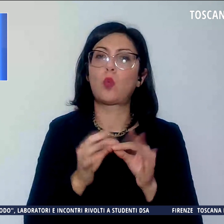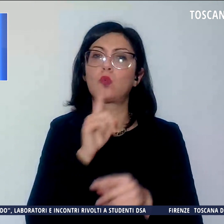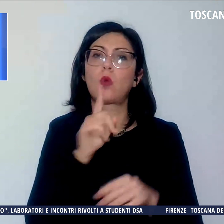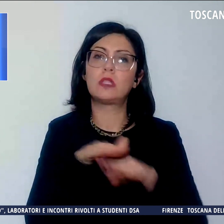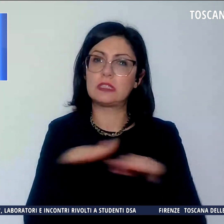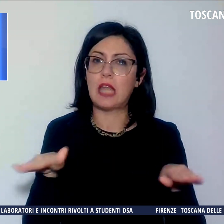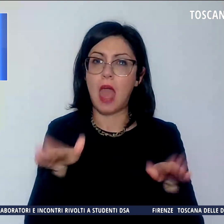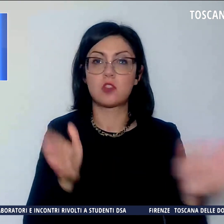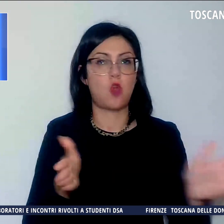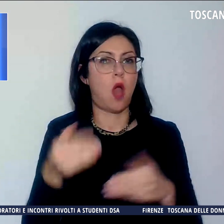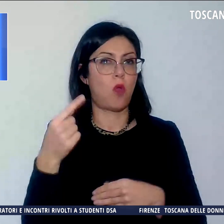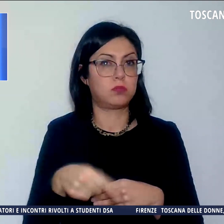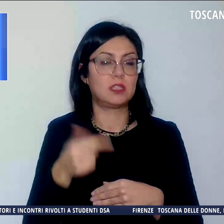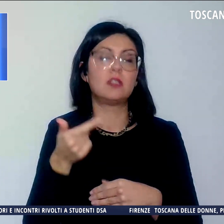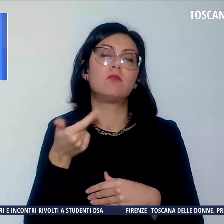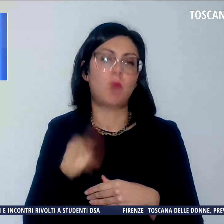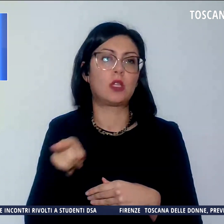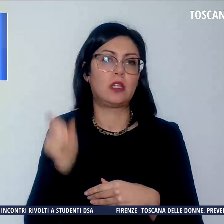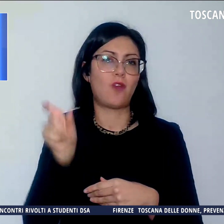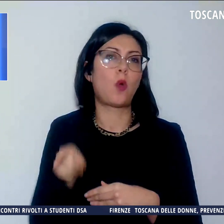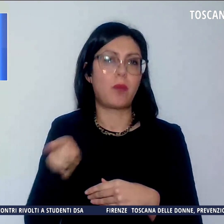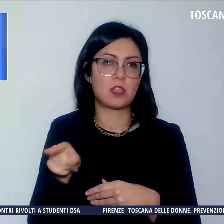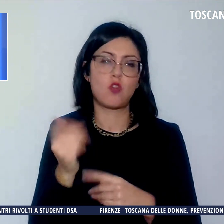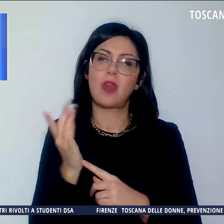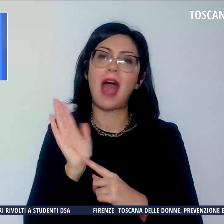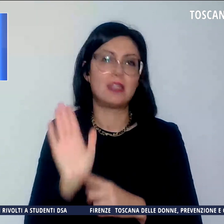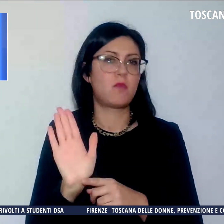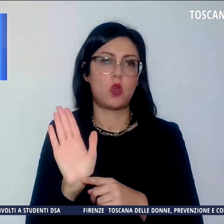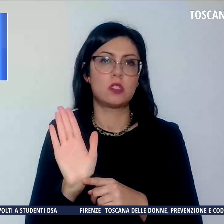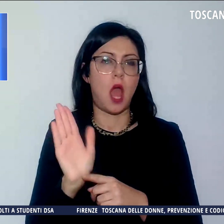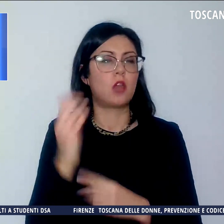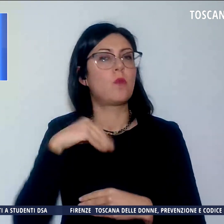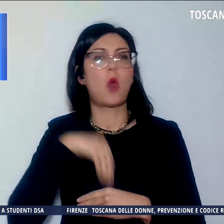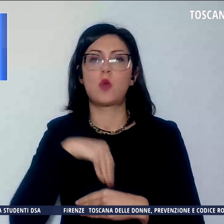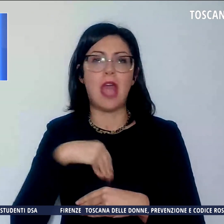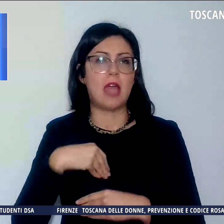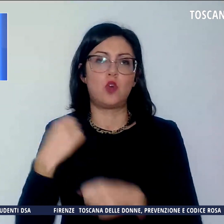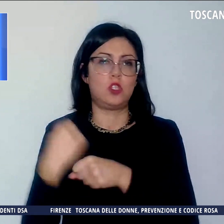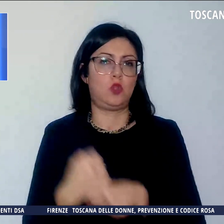comunque una persona che ha dimostrato molto senso delle istituzioni.